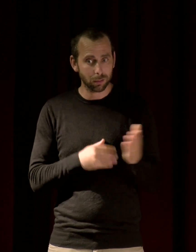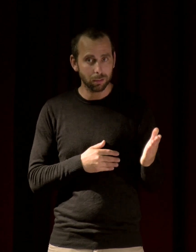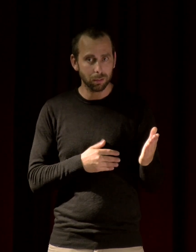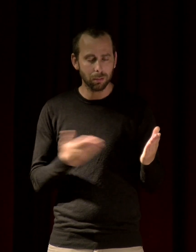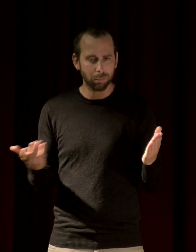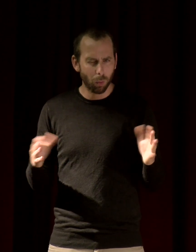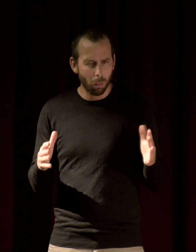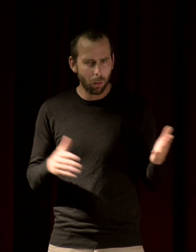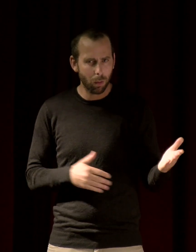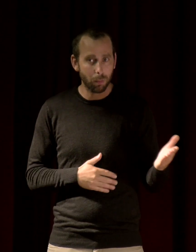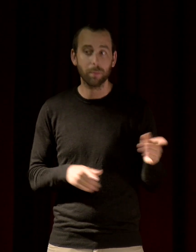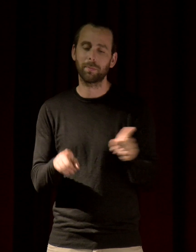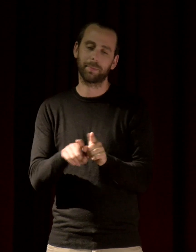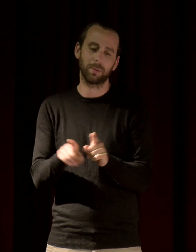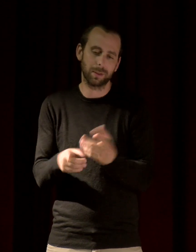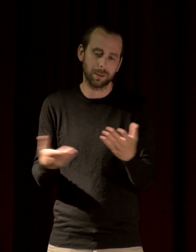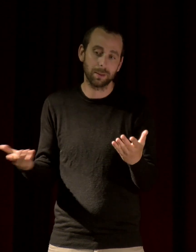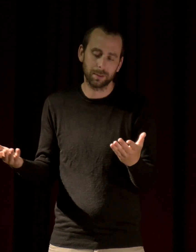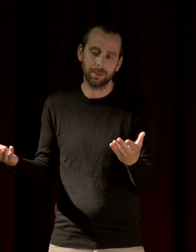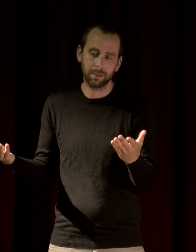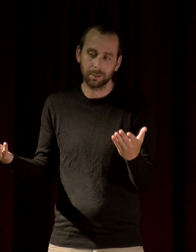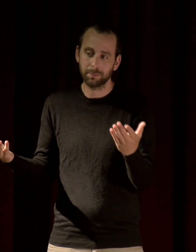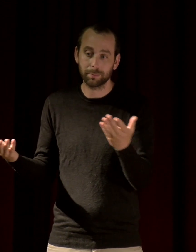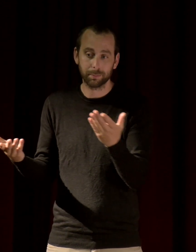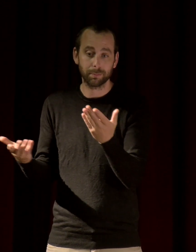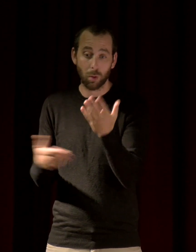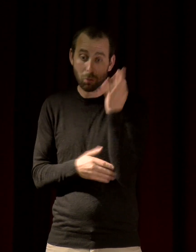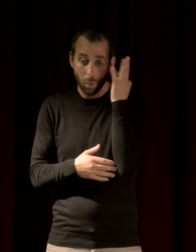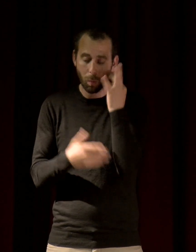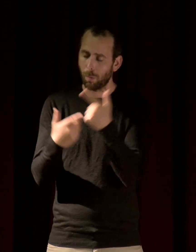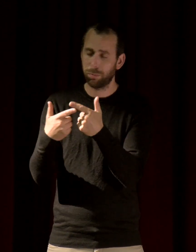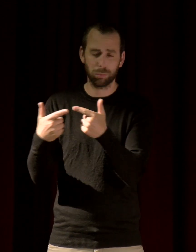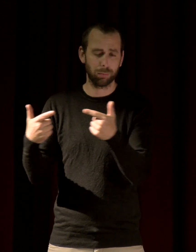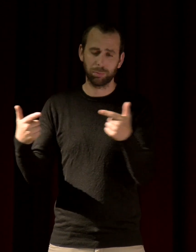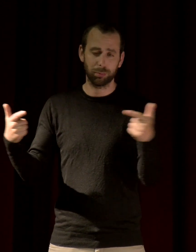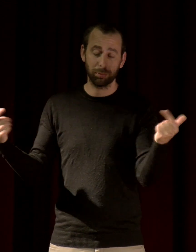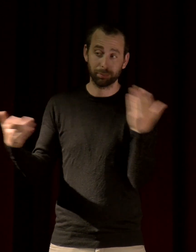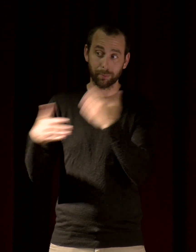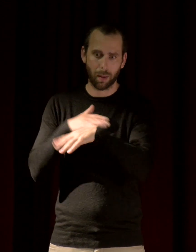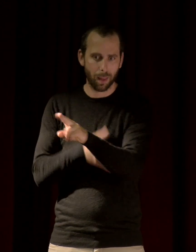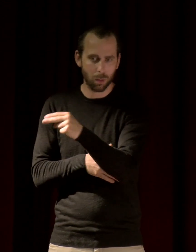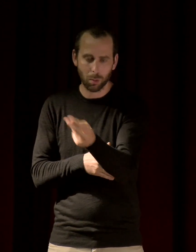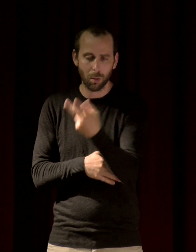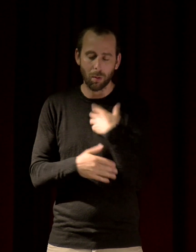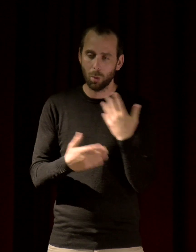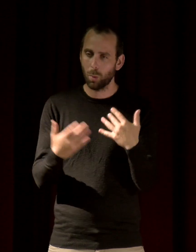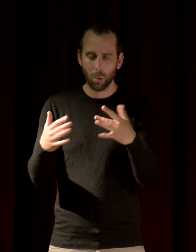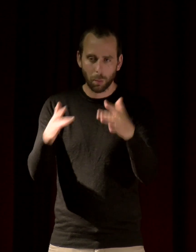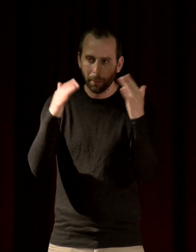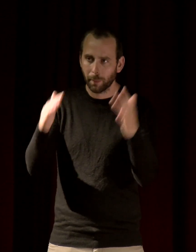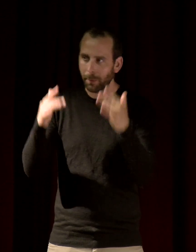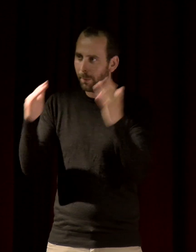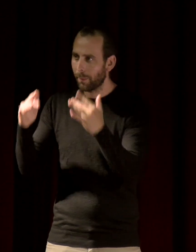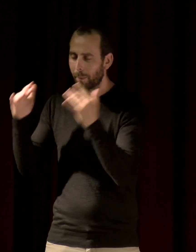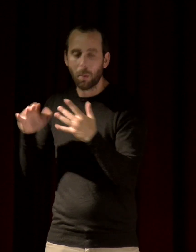aussi à l'écoute de l'extraordinaire, la formidable diversité sonore des milieux naturels. Je ne pas en dire beaucoup